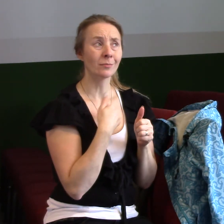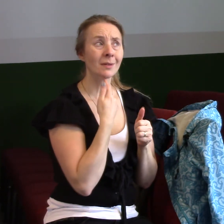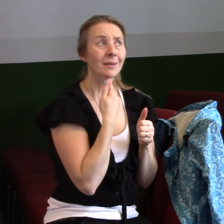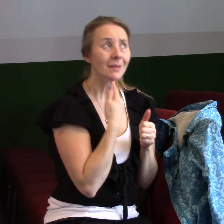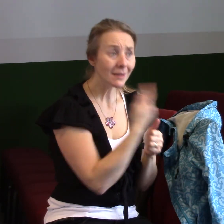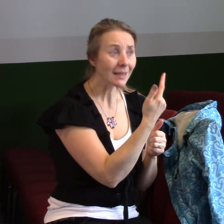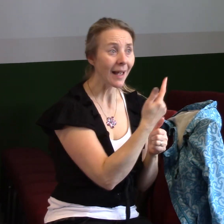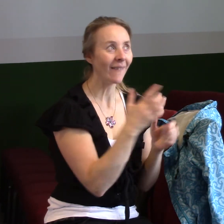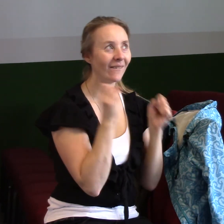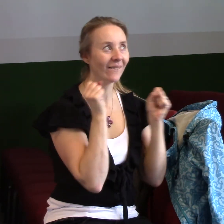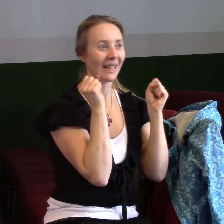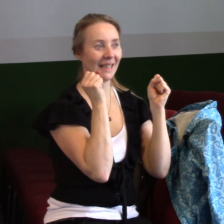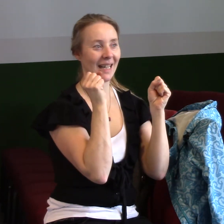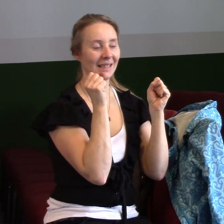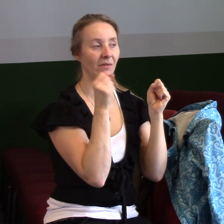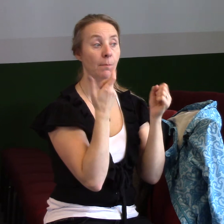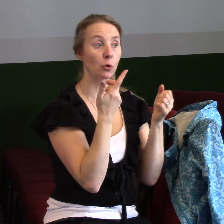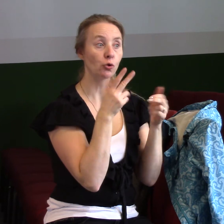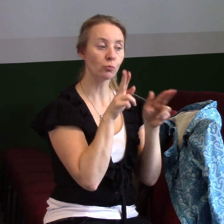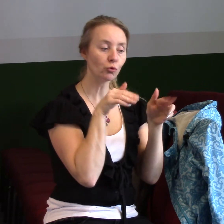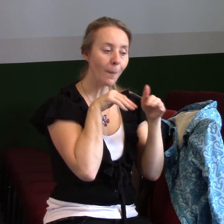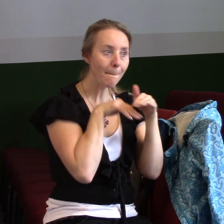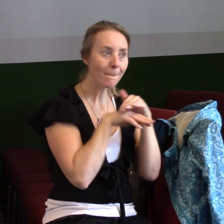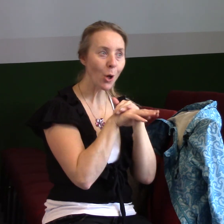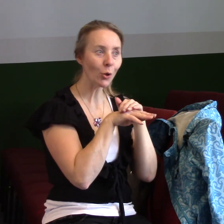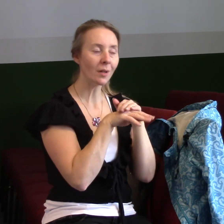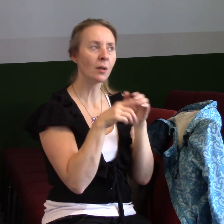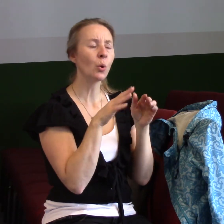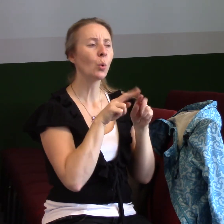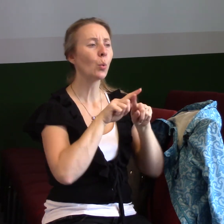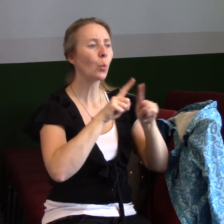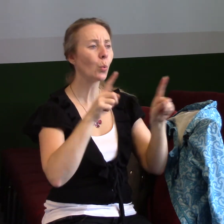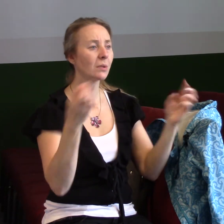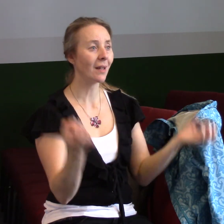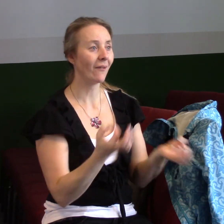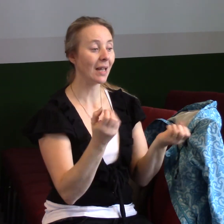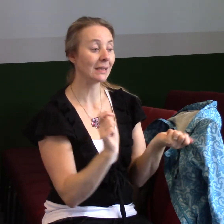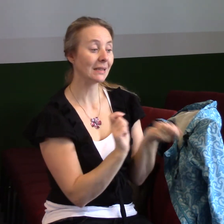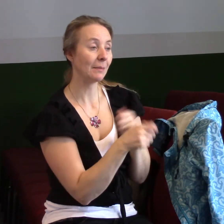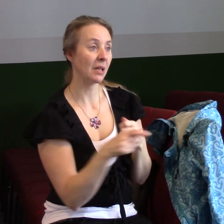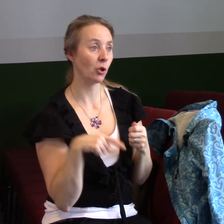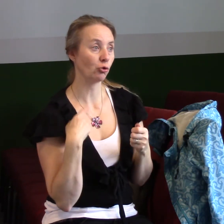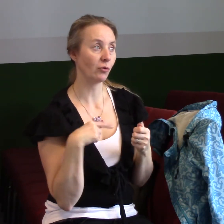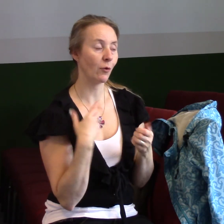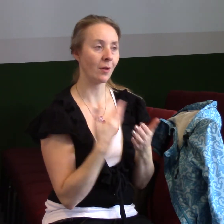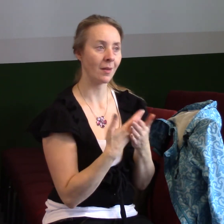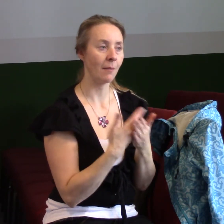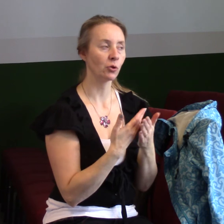slovo vítězství se totiž dá schovat spoustu různých věcí, které se změnily v našem životě. Je to vítězství v tom, může v nějaké oblasti